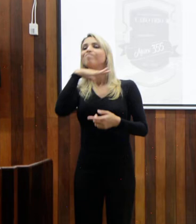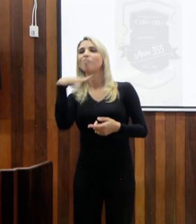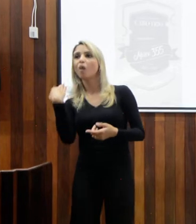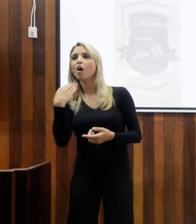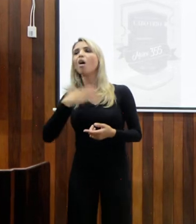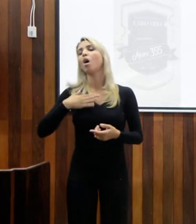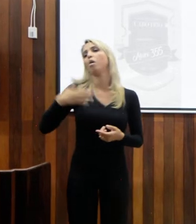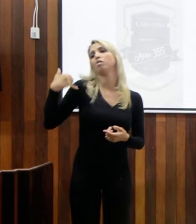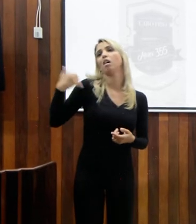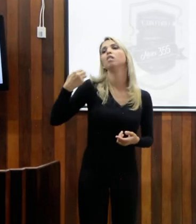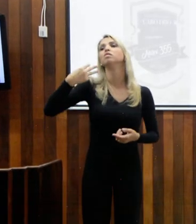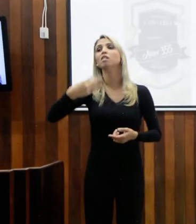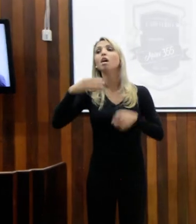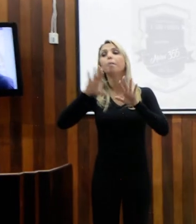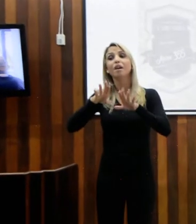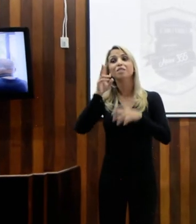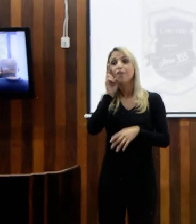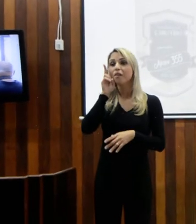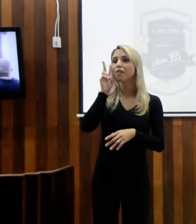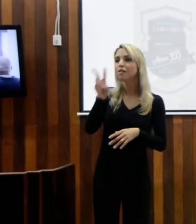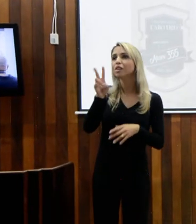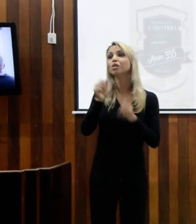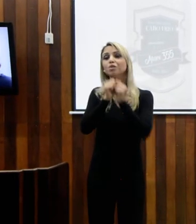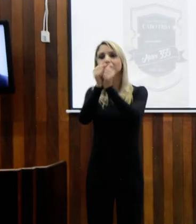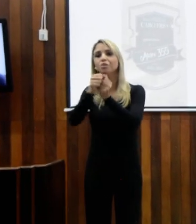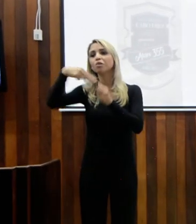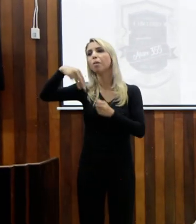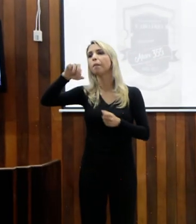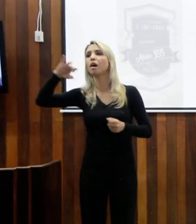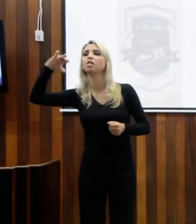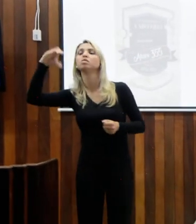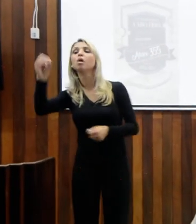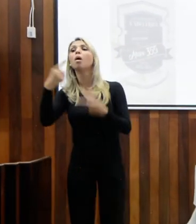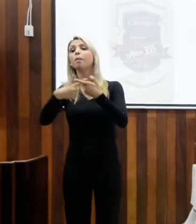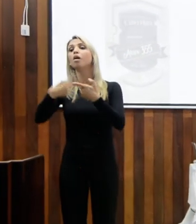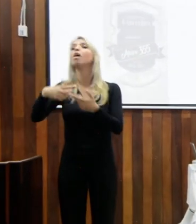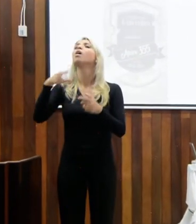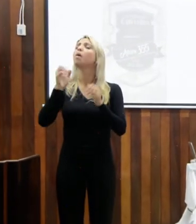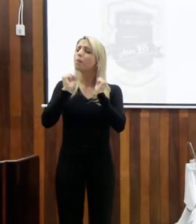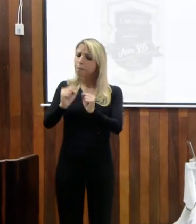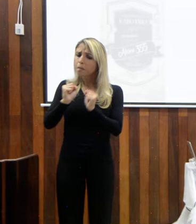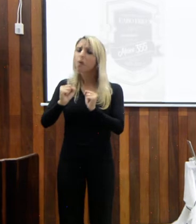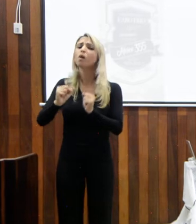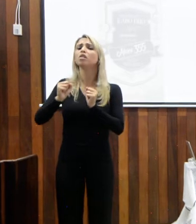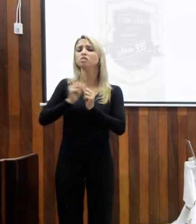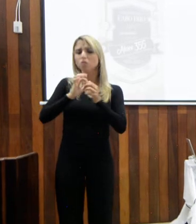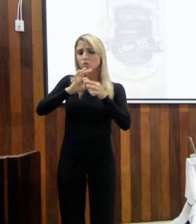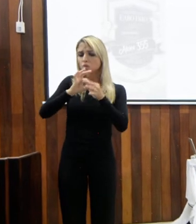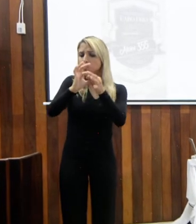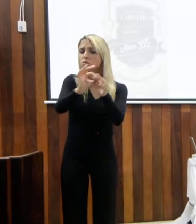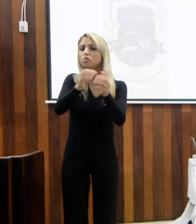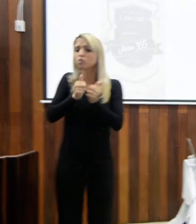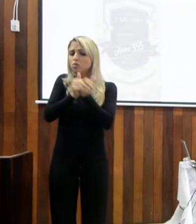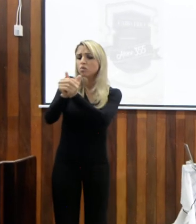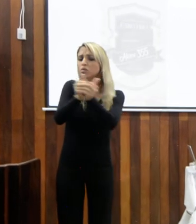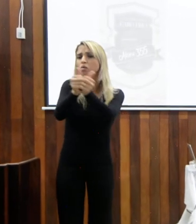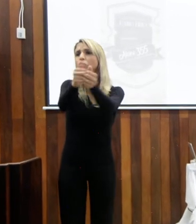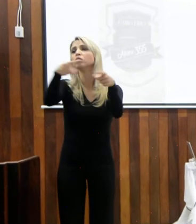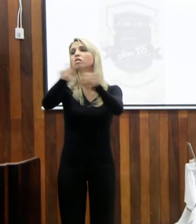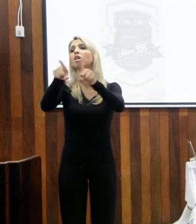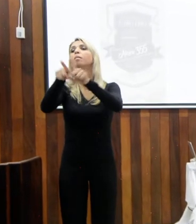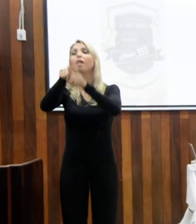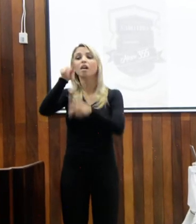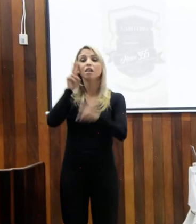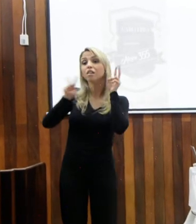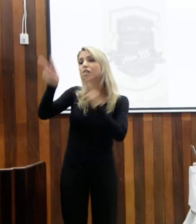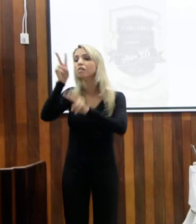Márcio, eu pude vivenciar, eu pude estar lá da lada, eu pude caminhar com ele, participar dos seus feitos e